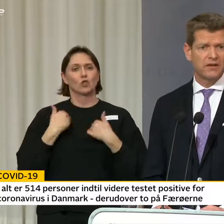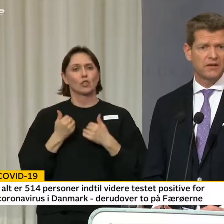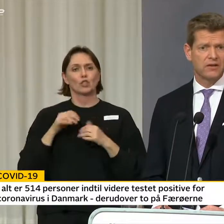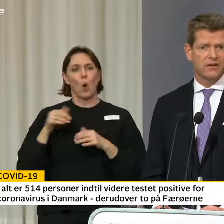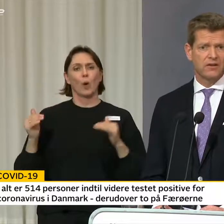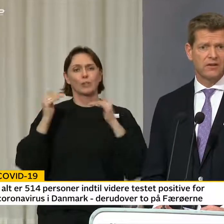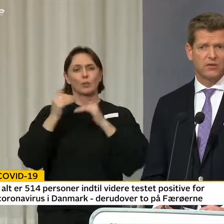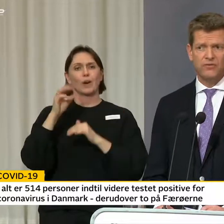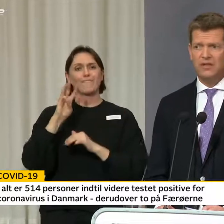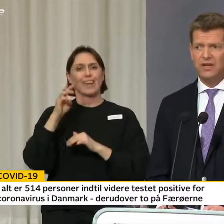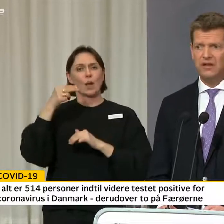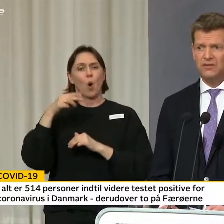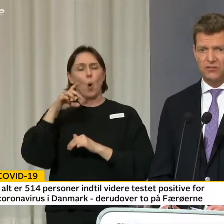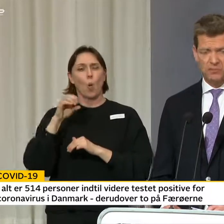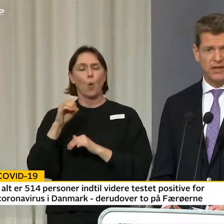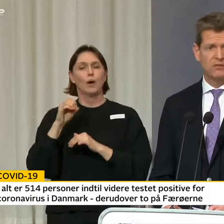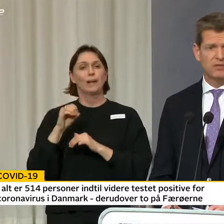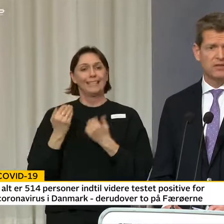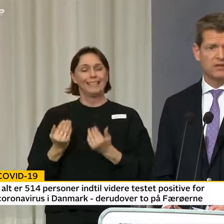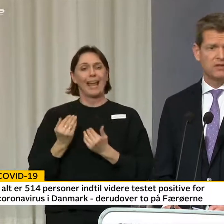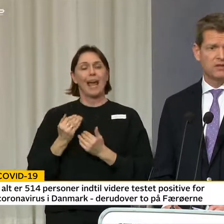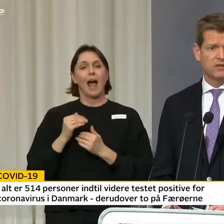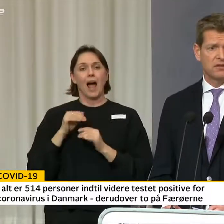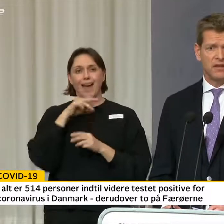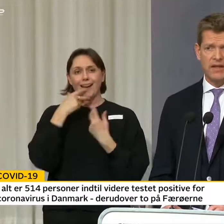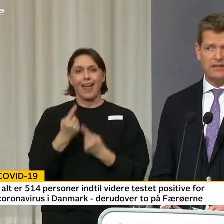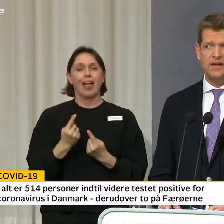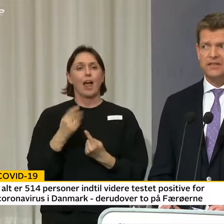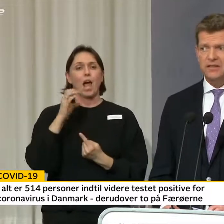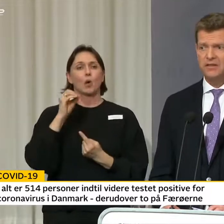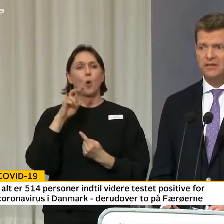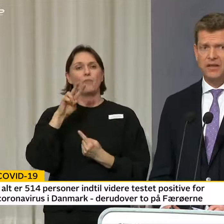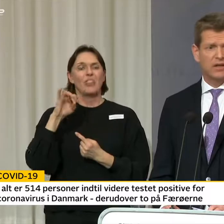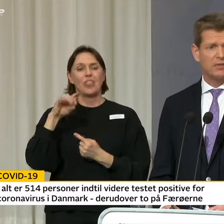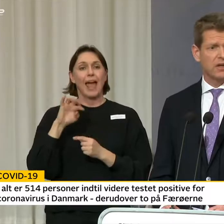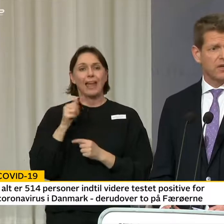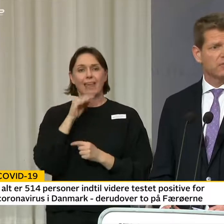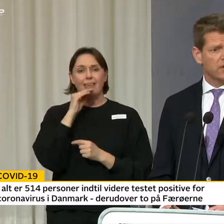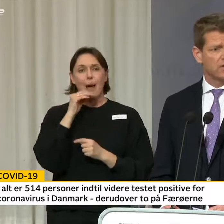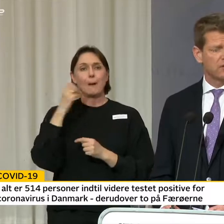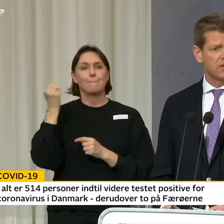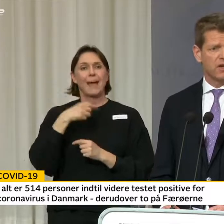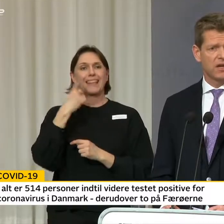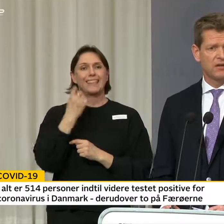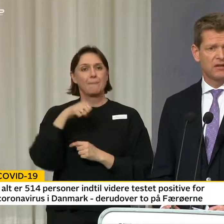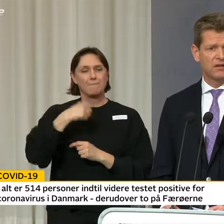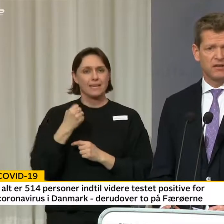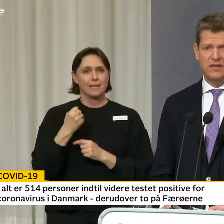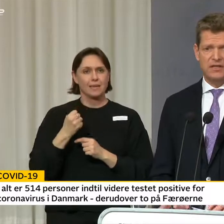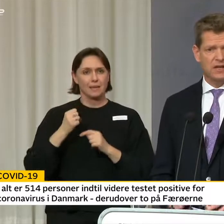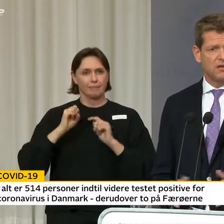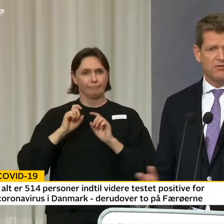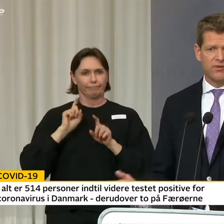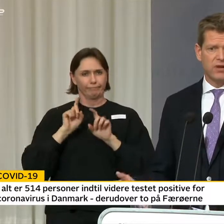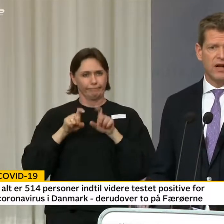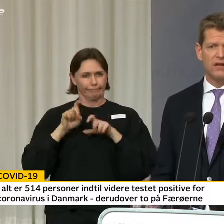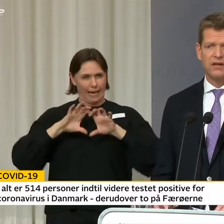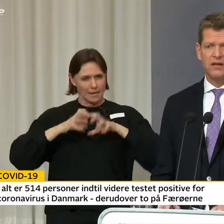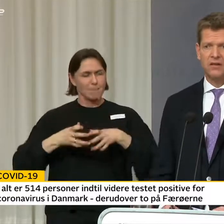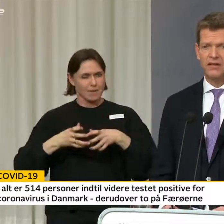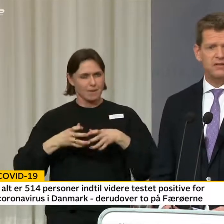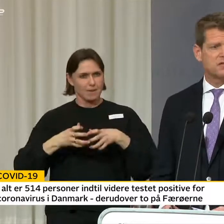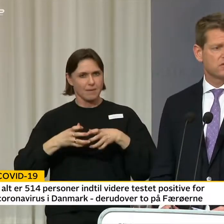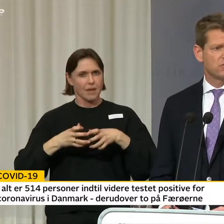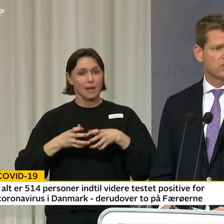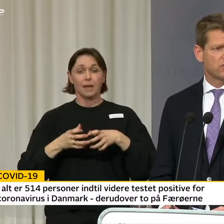har erklæret covid-19 som en pandemi. Det er ikke særlig tit, at der bliver erklæret en pandemi i verden. Det er sket få gange